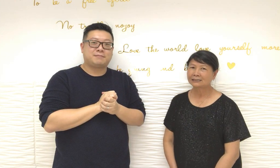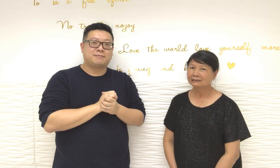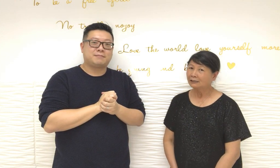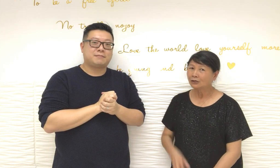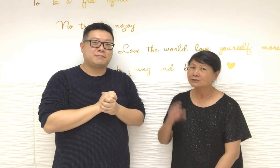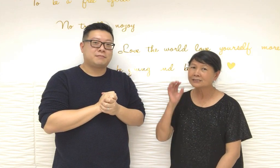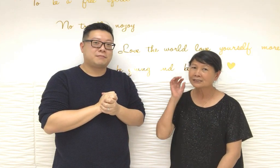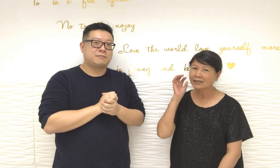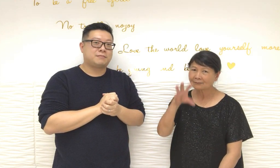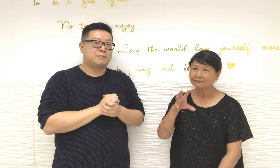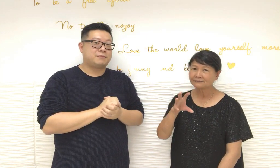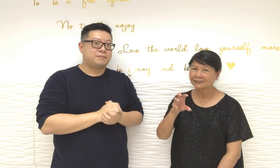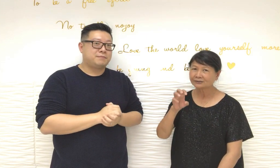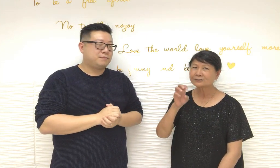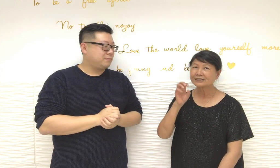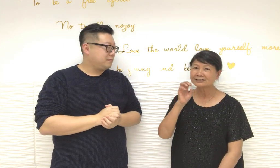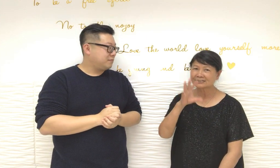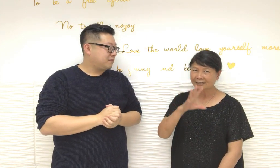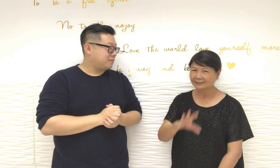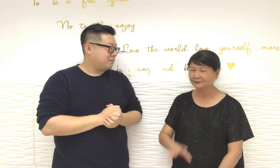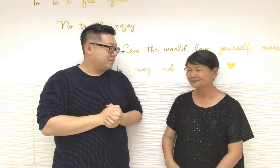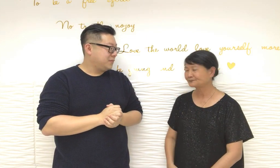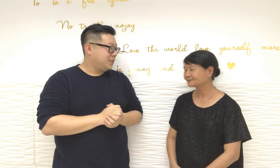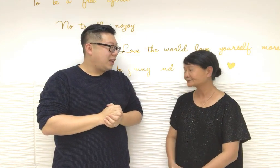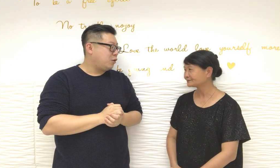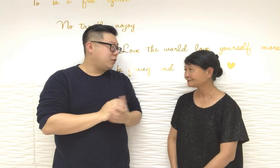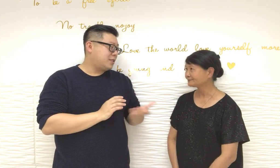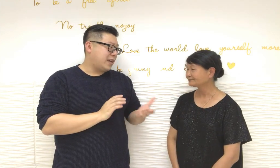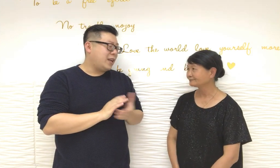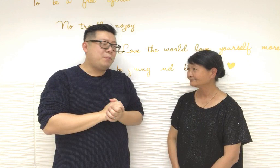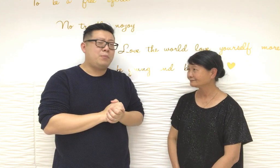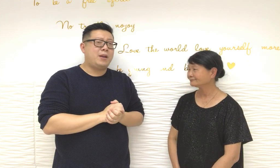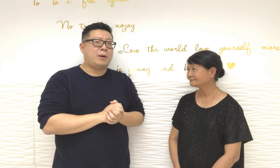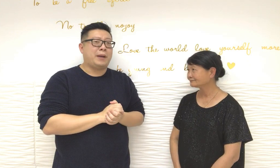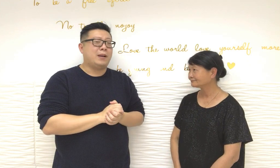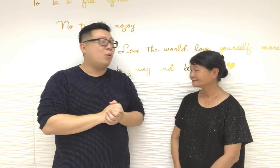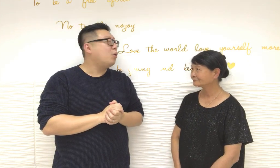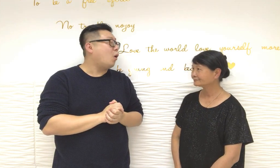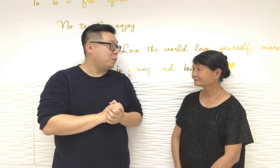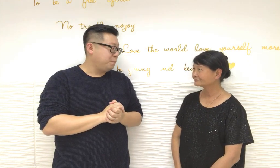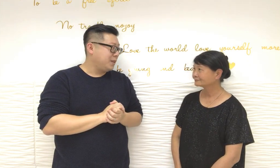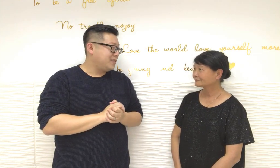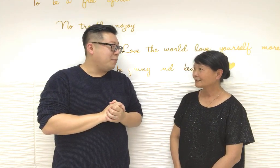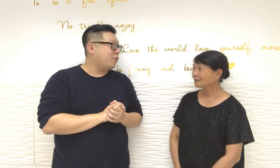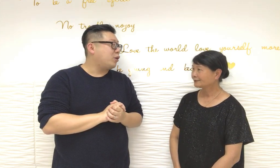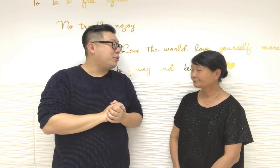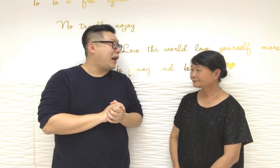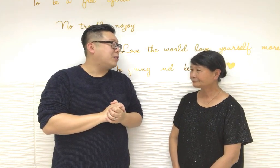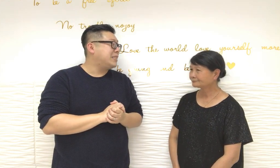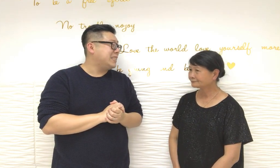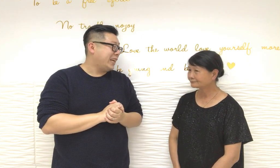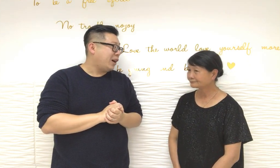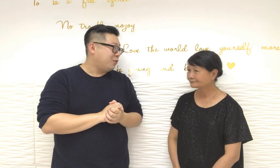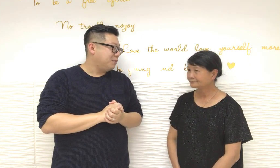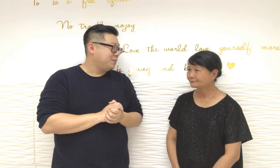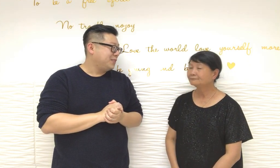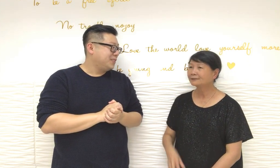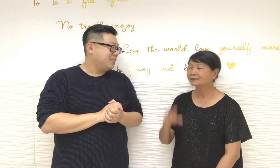他懂得吸亦懂得吃但我經常聽說皮憂很餓就是五個要咬傷自己有不是